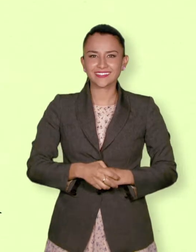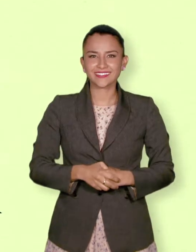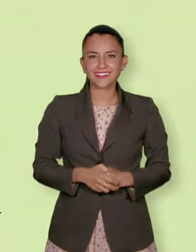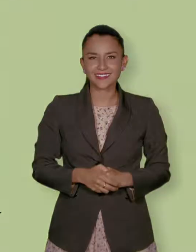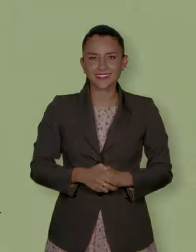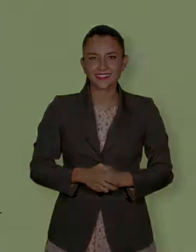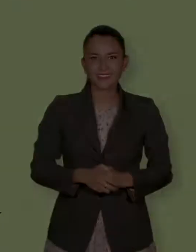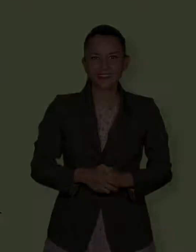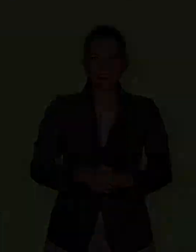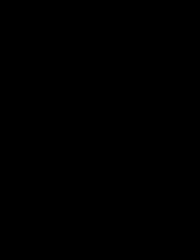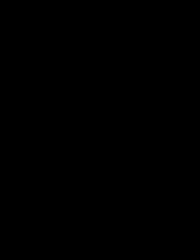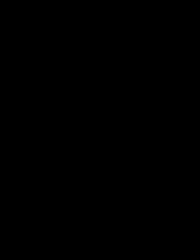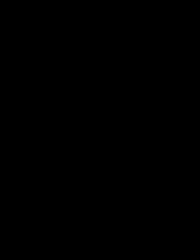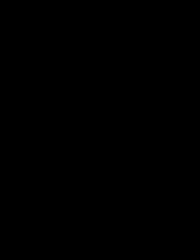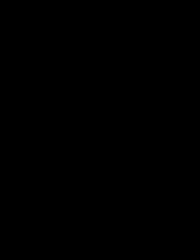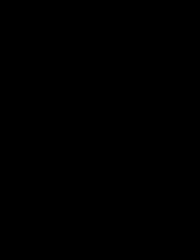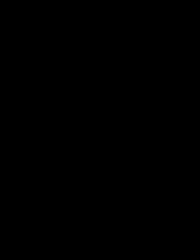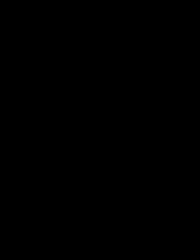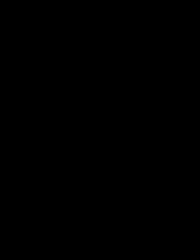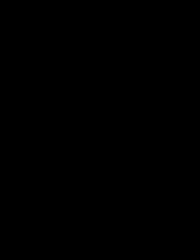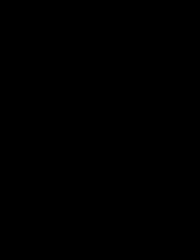Construir cultura de paz